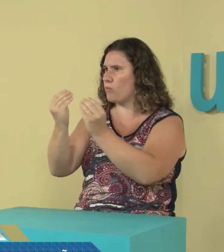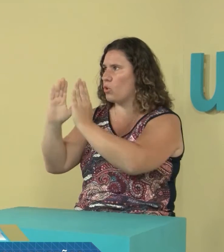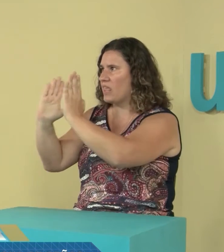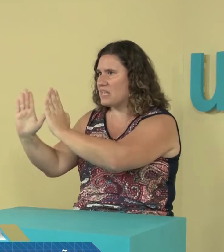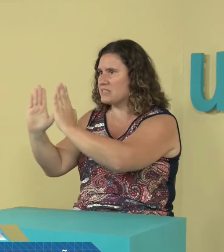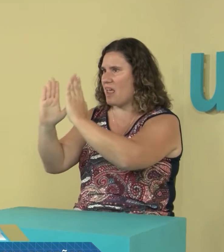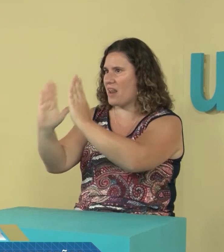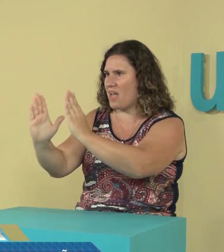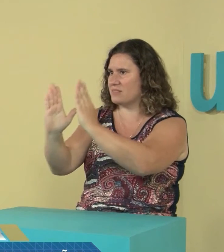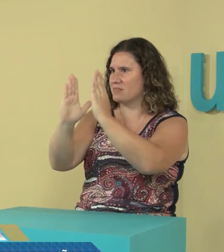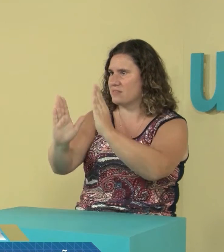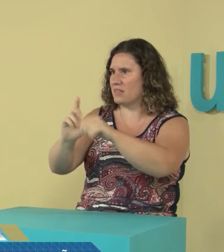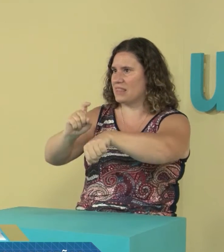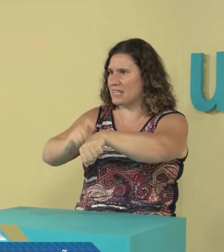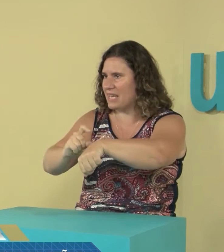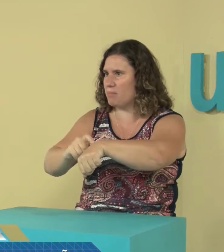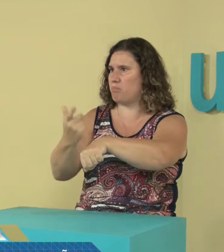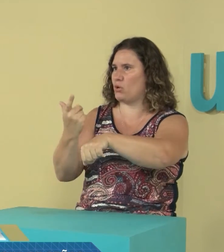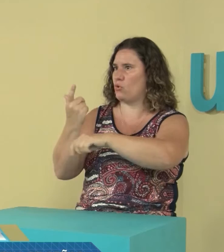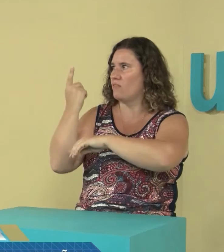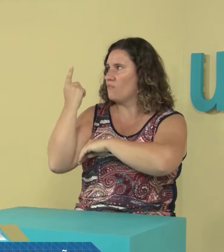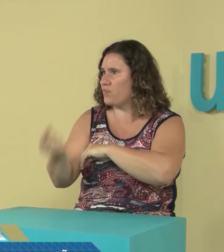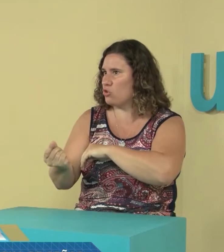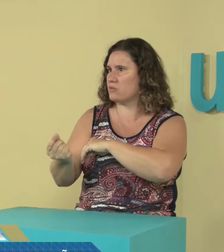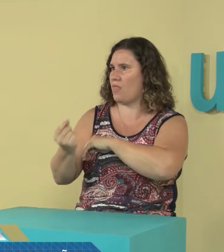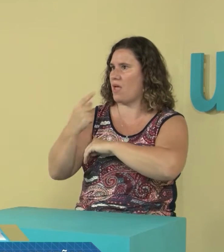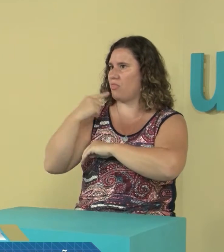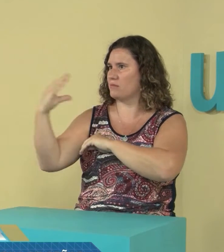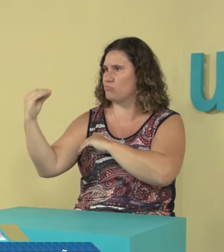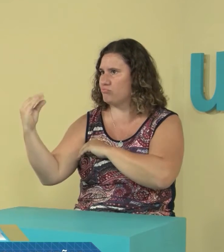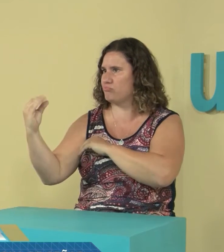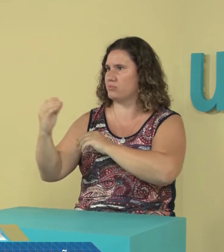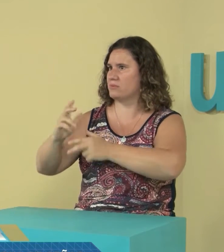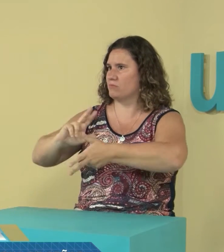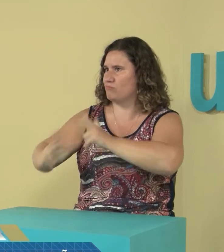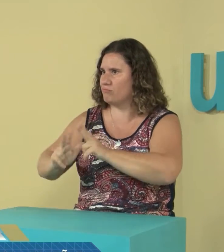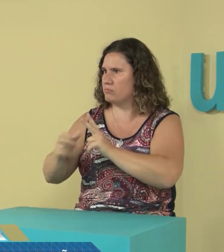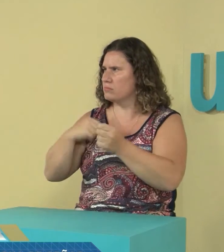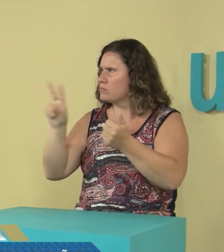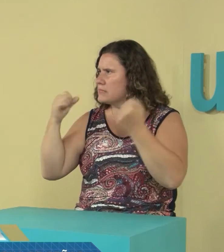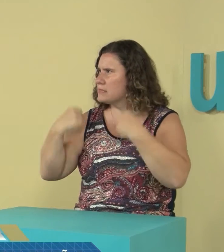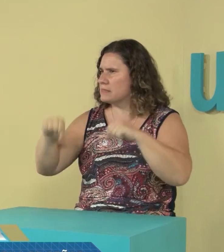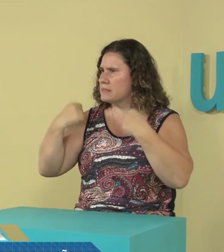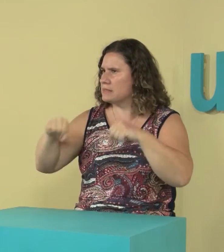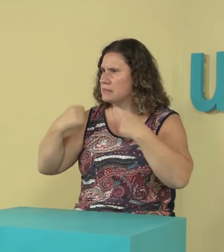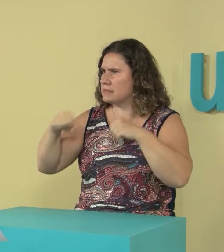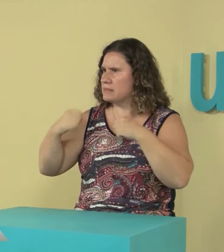van viendo a los actores para saber cómo son, qué tiempos manejan, las velocidades, cómo hablan arriba del escenario,